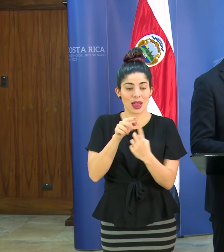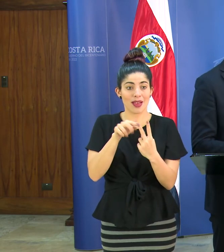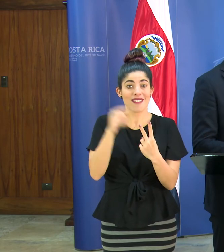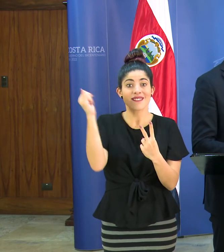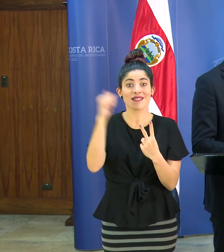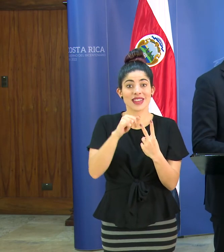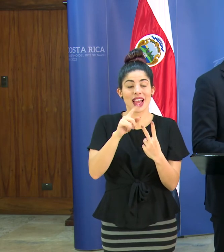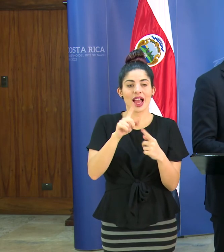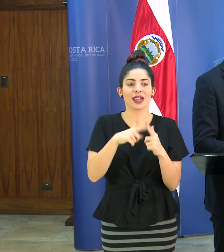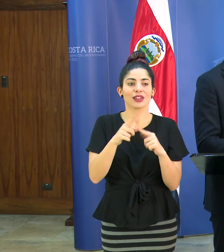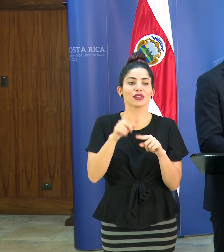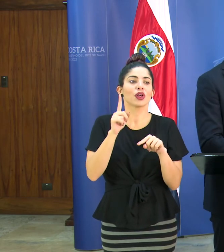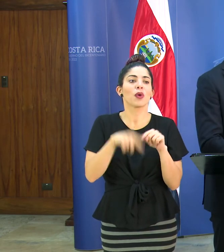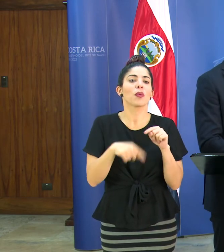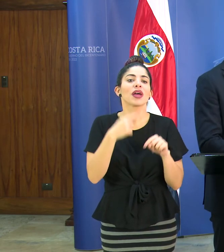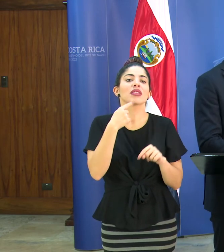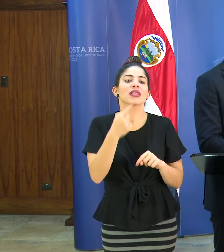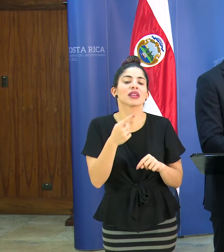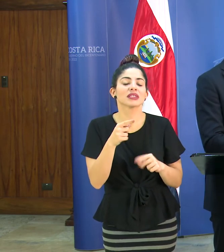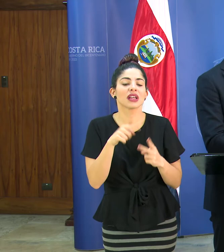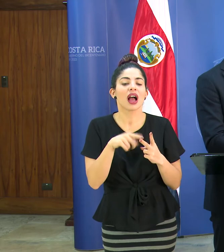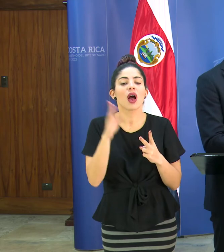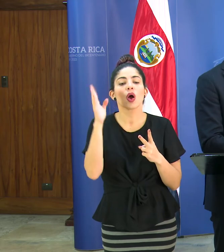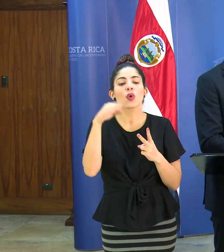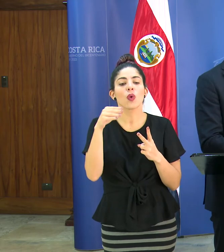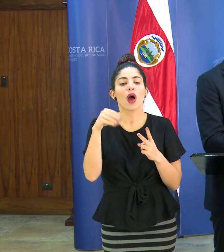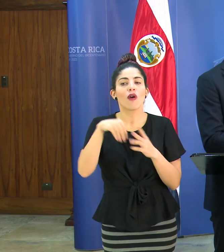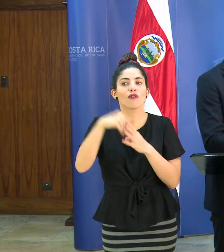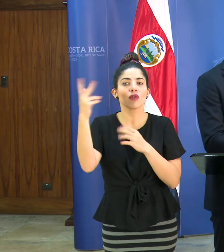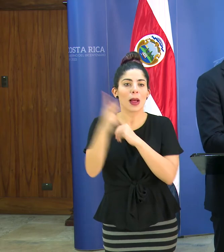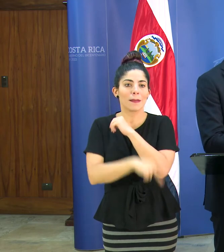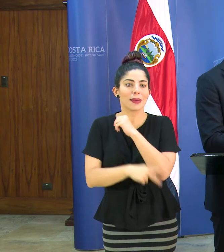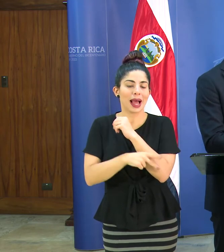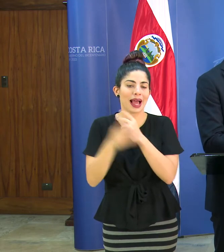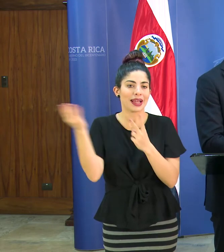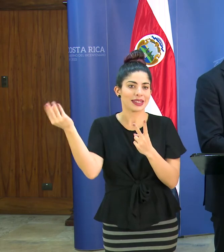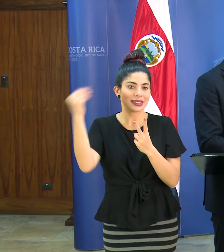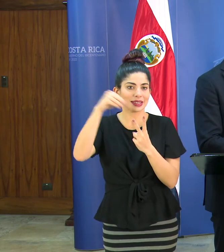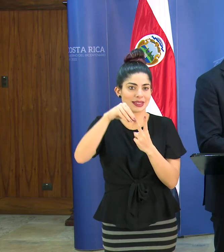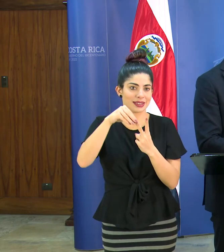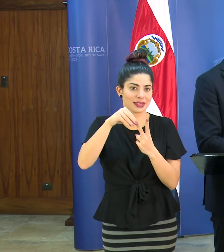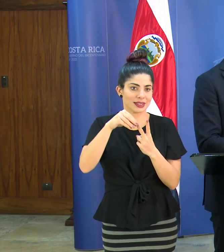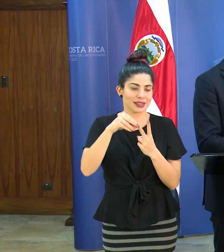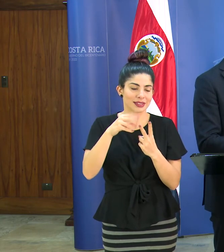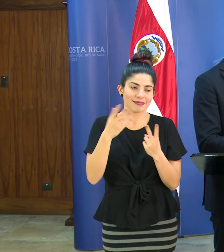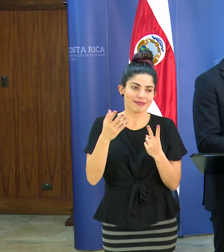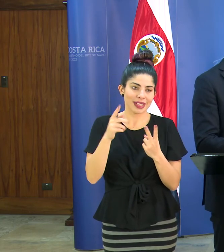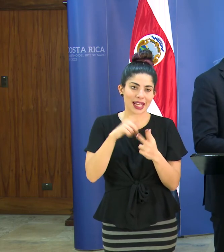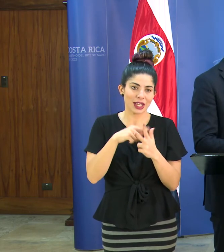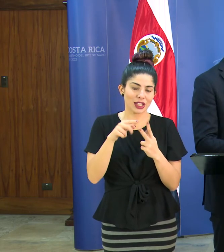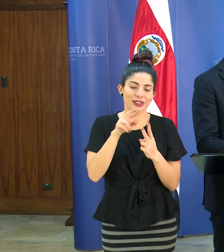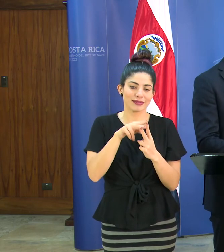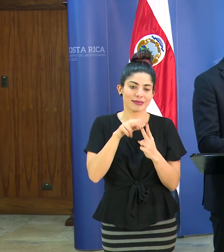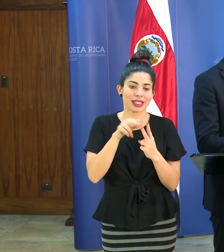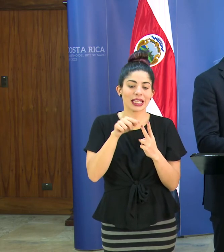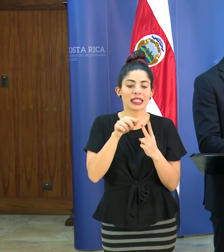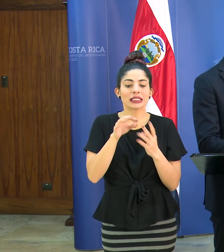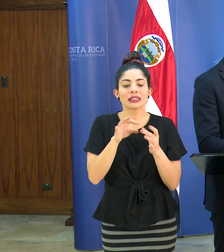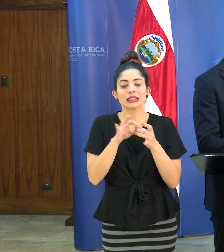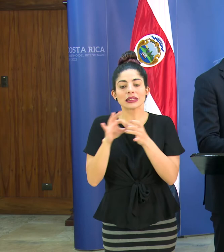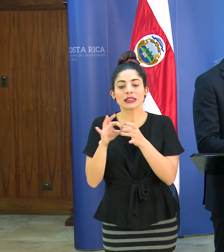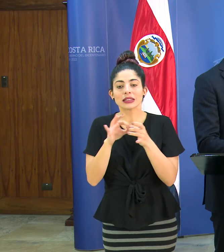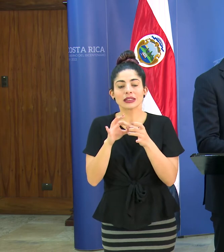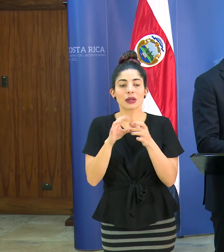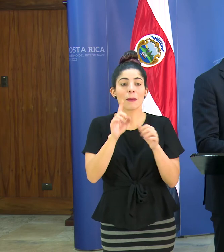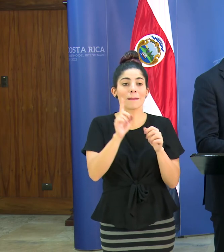viaje no podemos del todo desmentir que no hubo transmisión o más bien que no adquirió el virus fuera de Costa Rica entonces en realidad es una definición de una